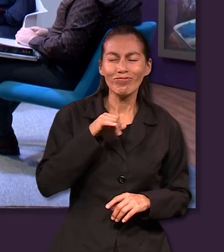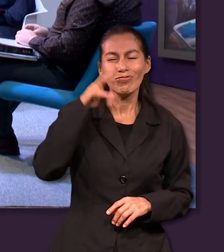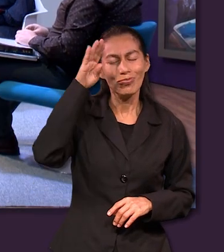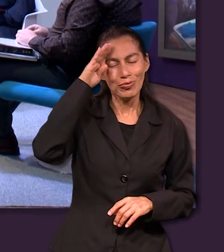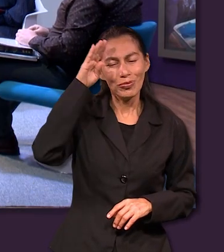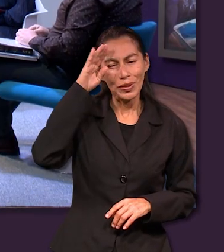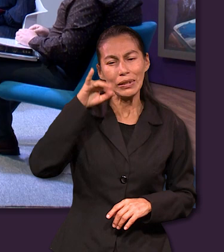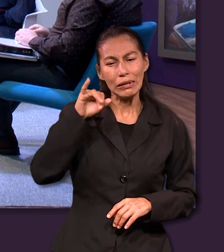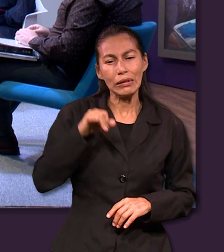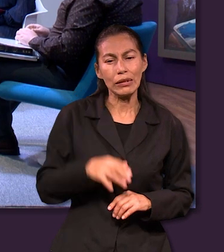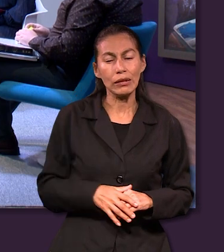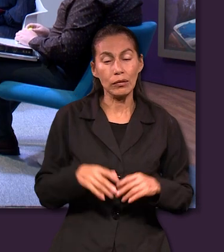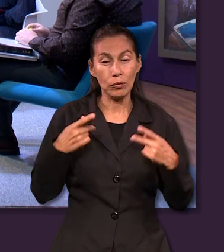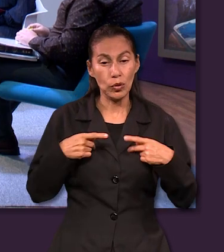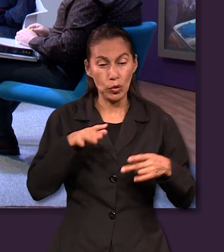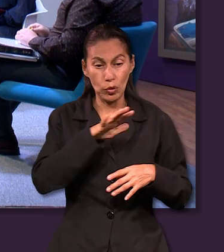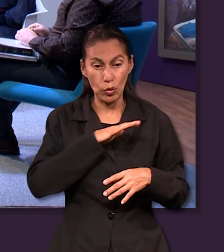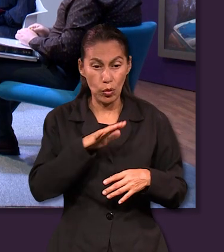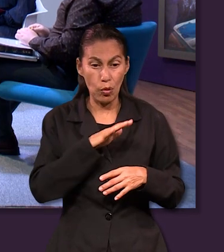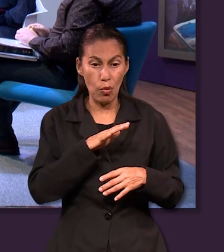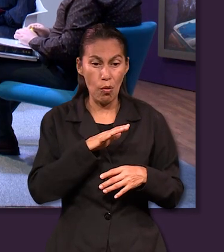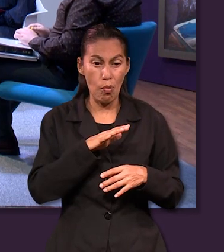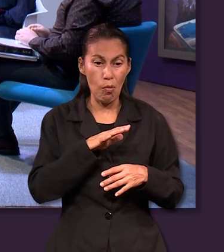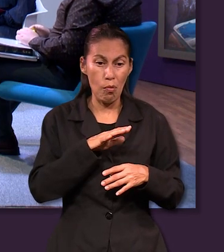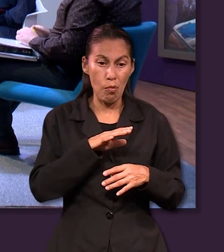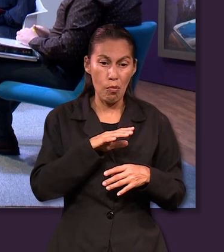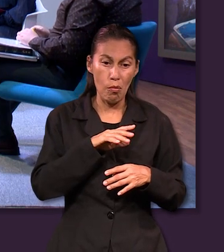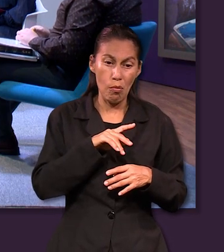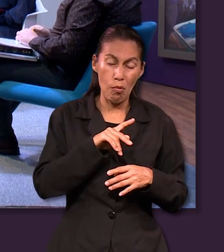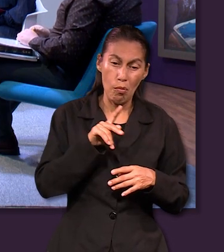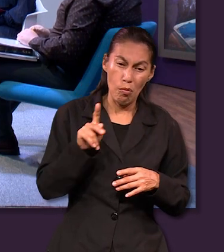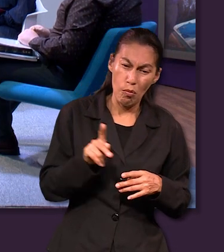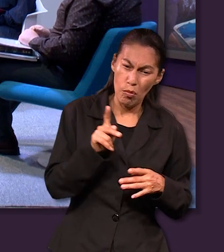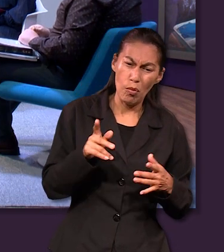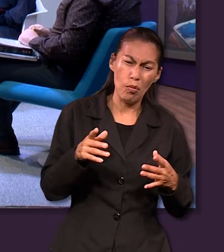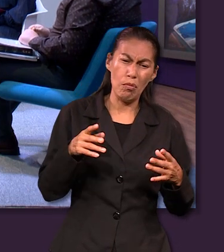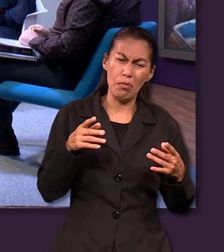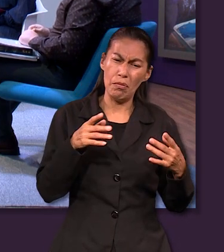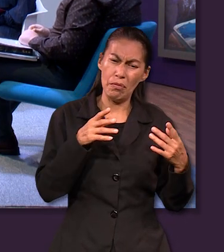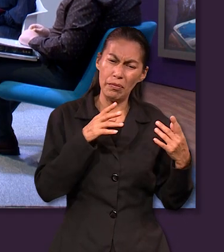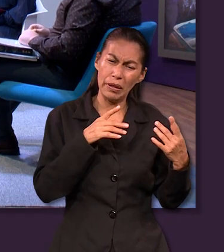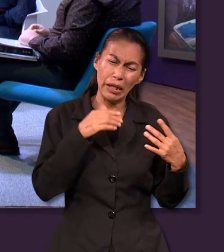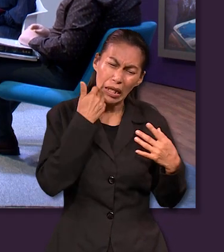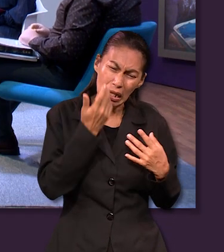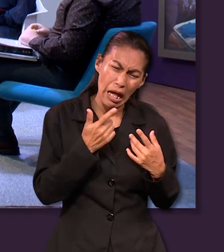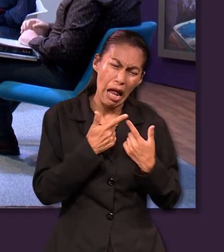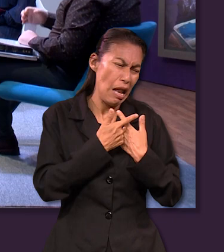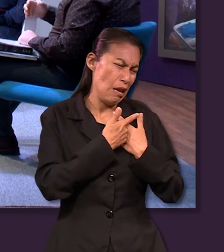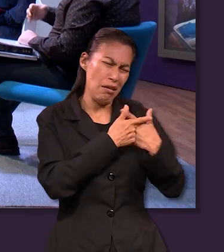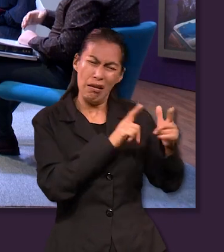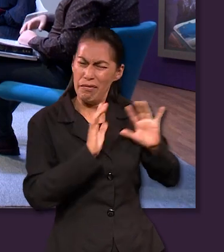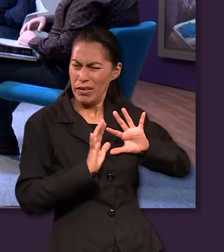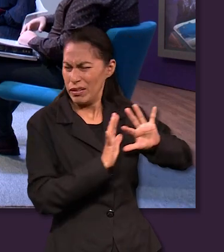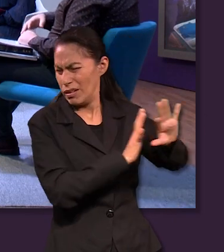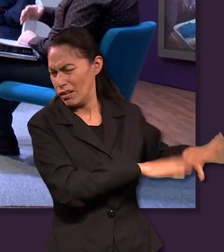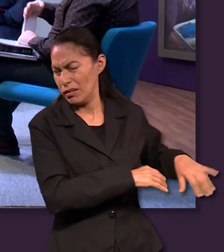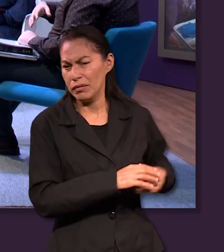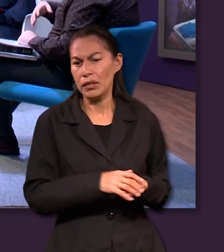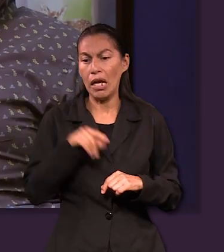Vaya que lo es. Yo creo que sí, y sobre todo por el contexto general, ¿no? El pueblo venía con esperanzas